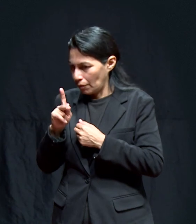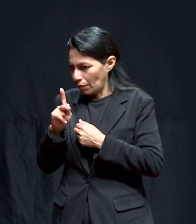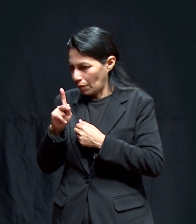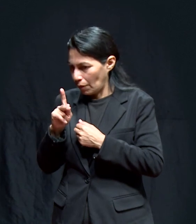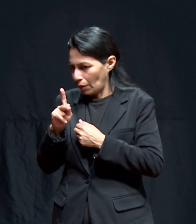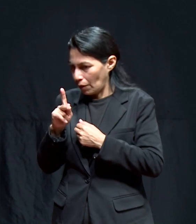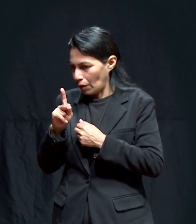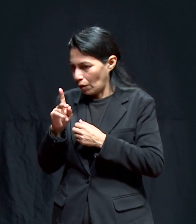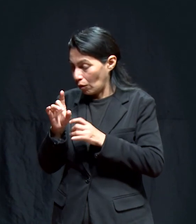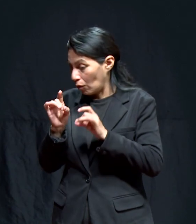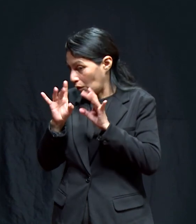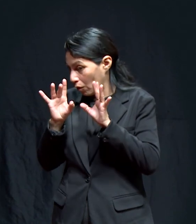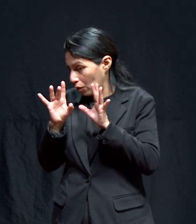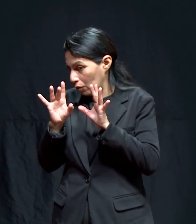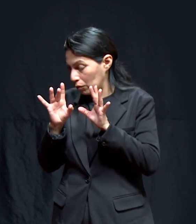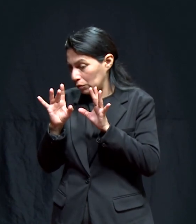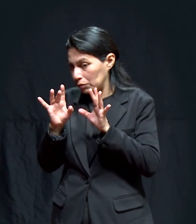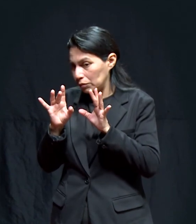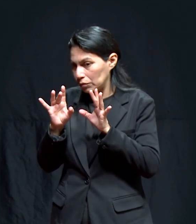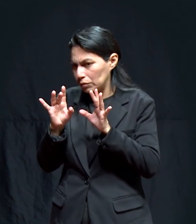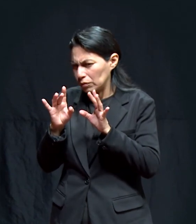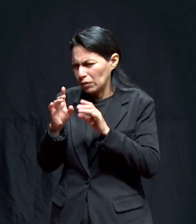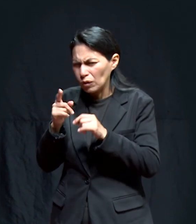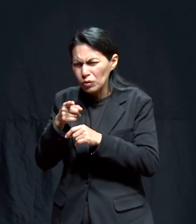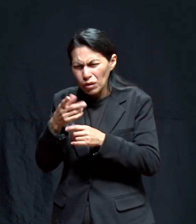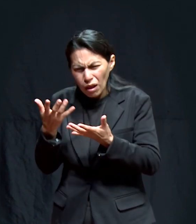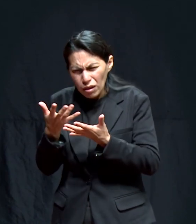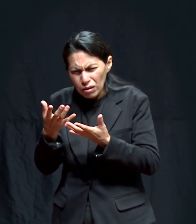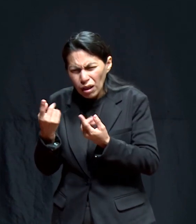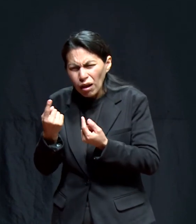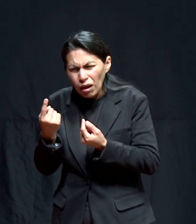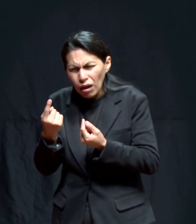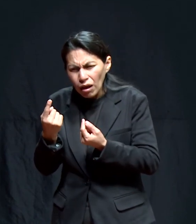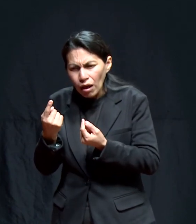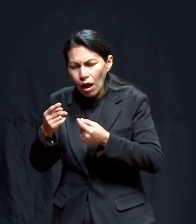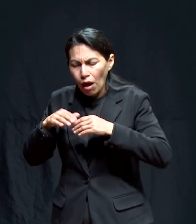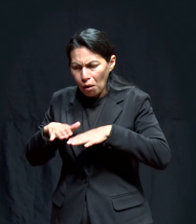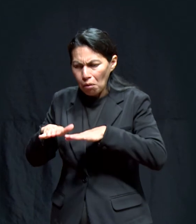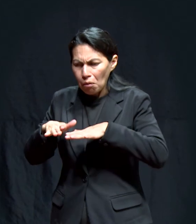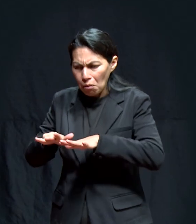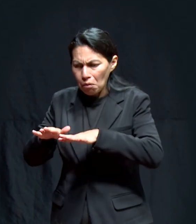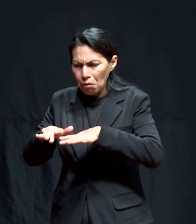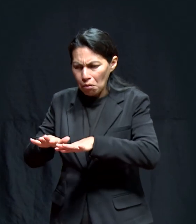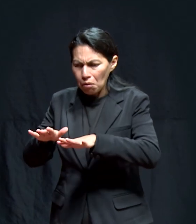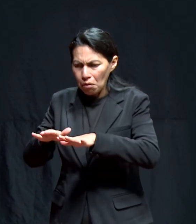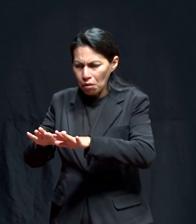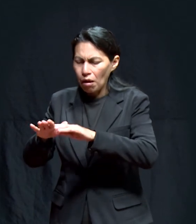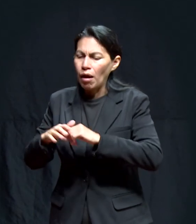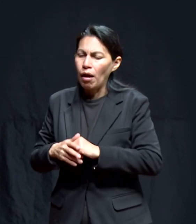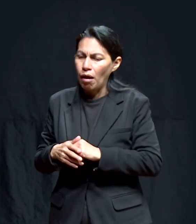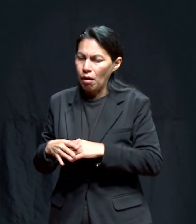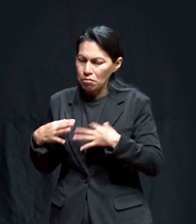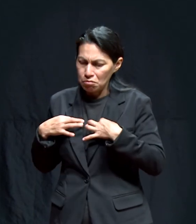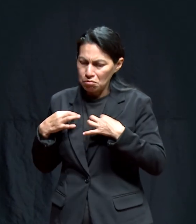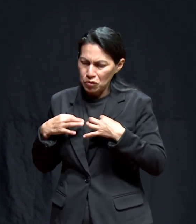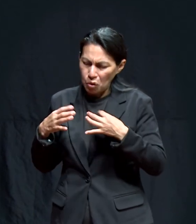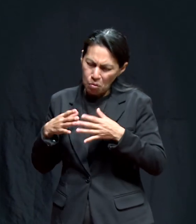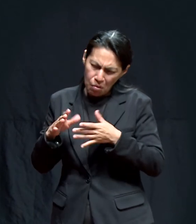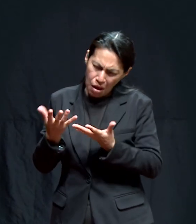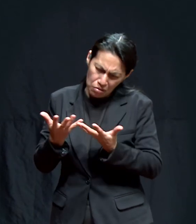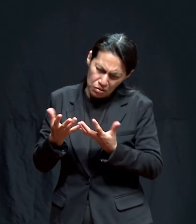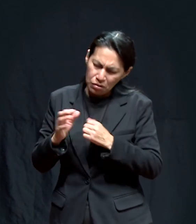pero en cierto cierto día yo me empecé a sentir Usted se dedica a la costura, ¿verdad? Yo me dedico a la costura.